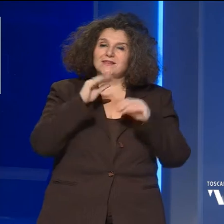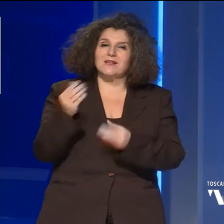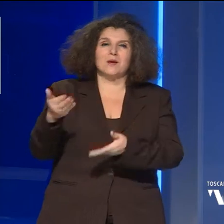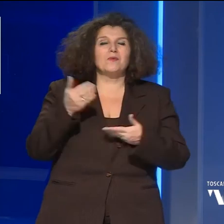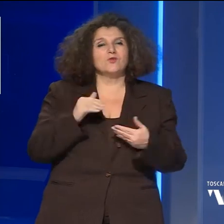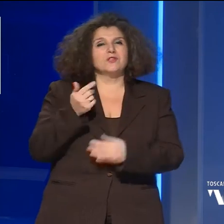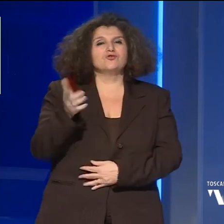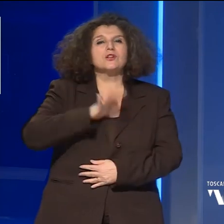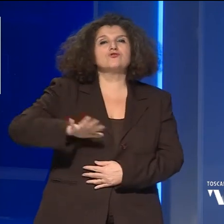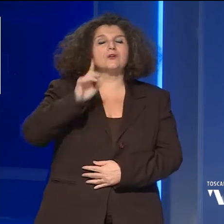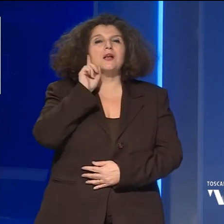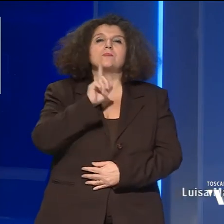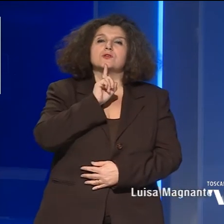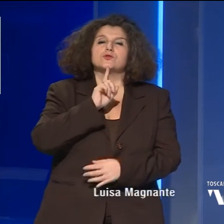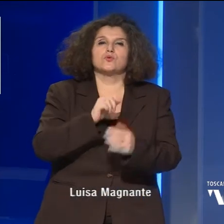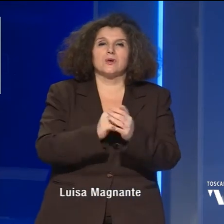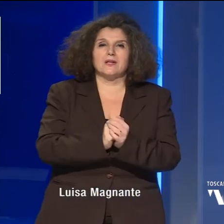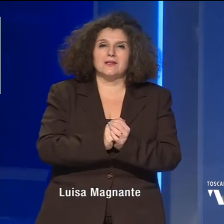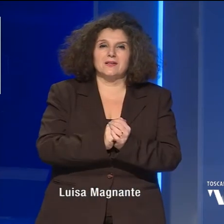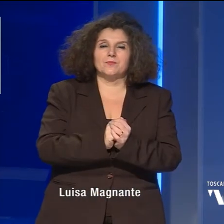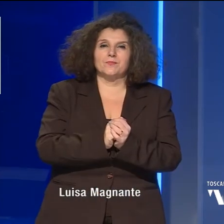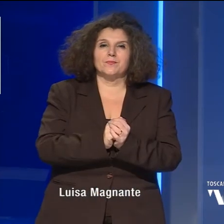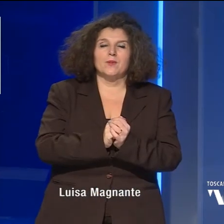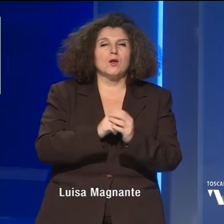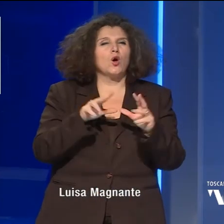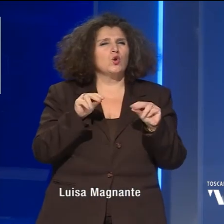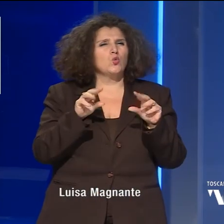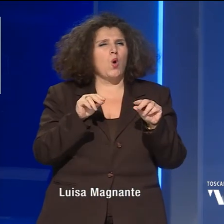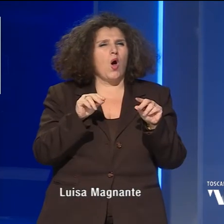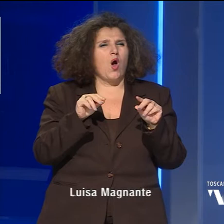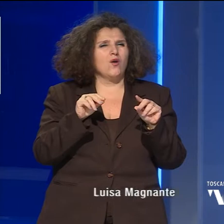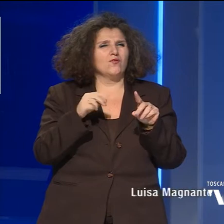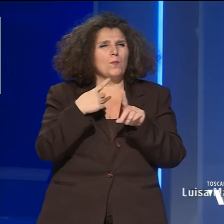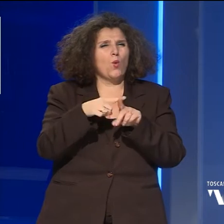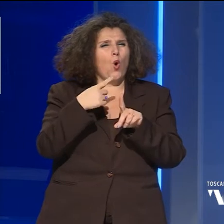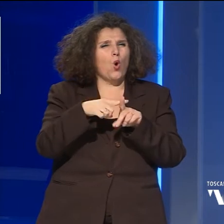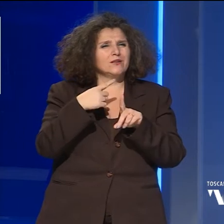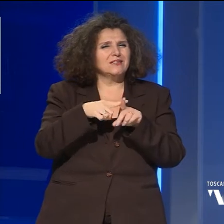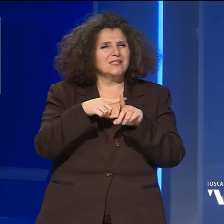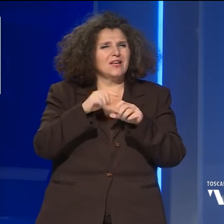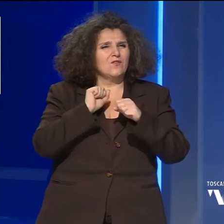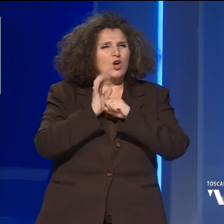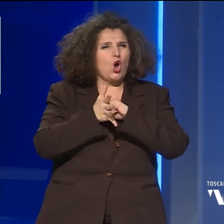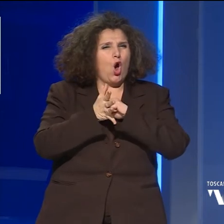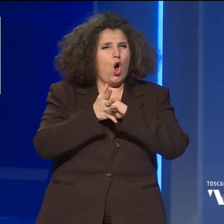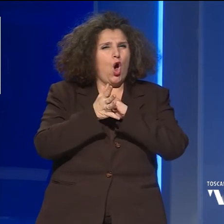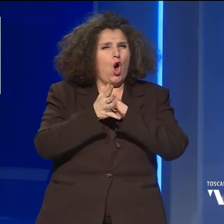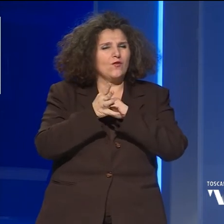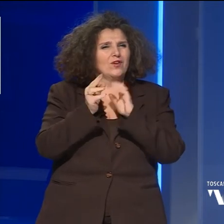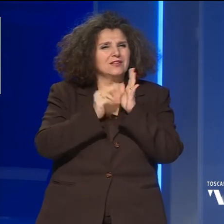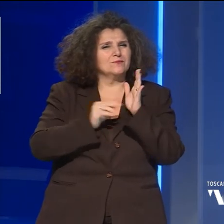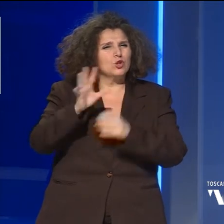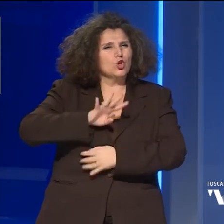Altigi regionale per sordi, i nuovi casi positivi covid registrati in